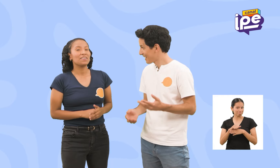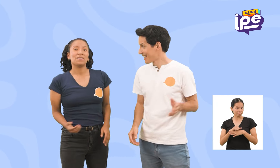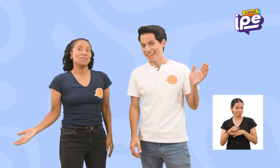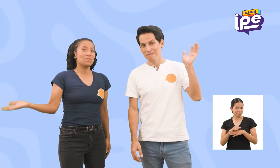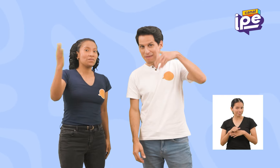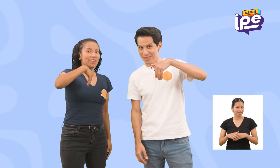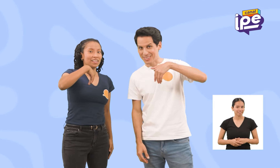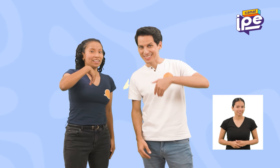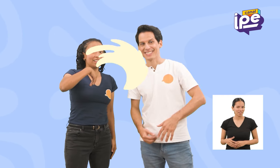¡Vamos!